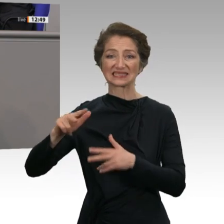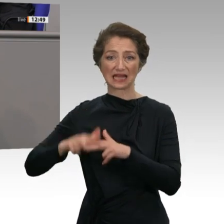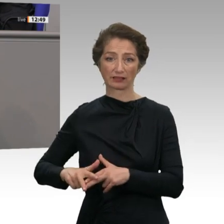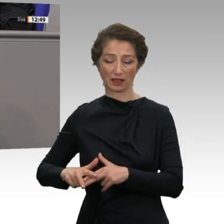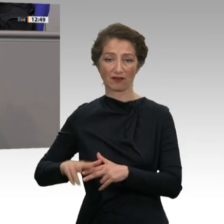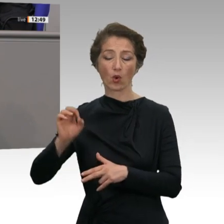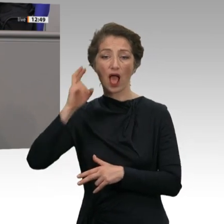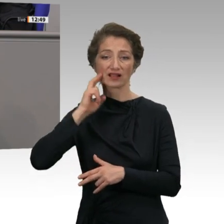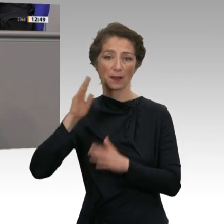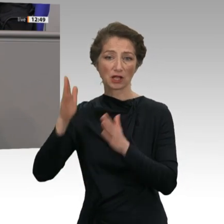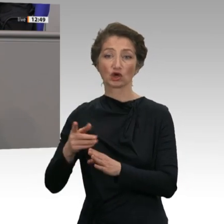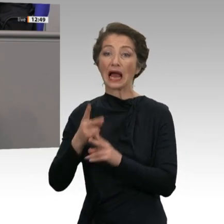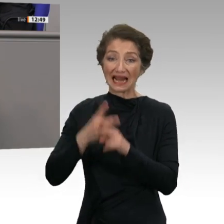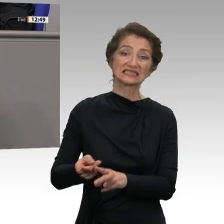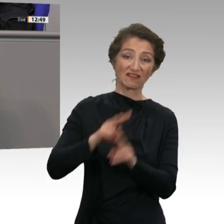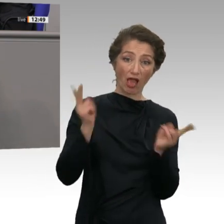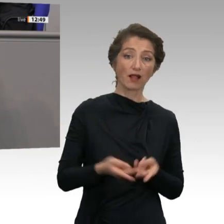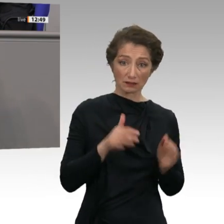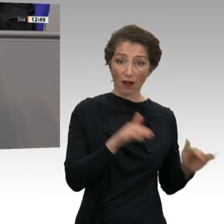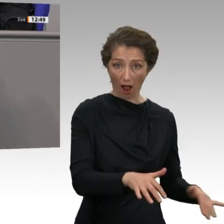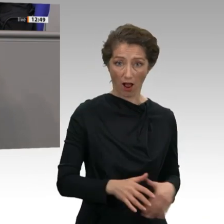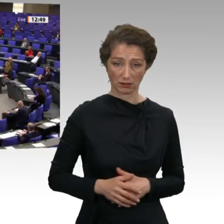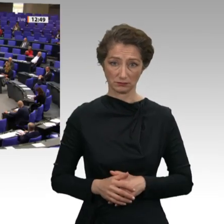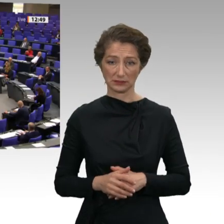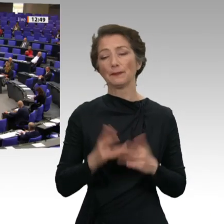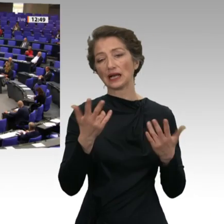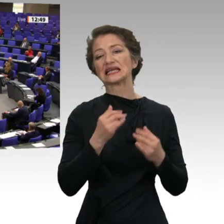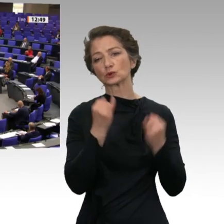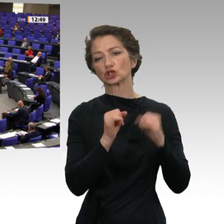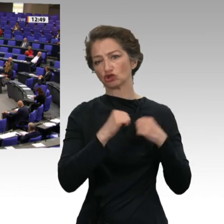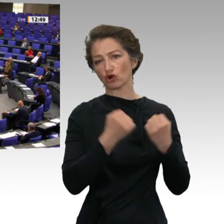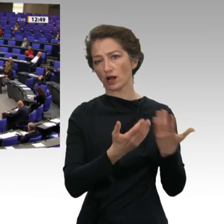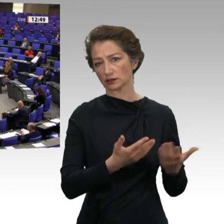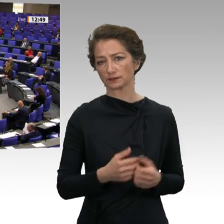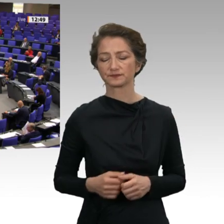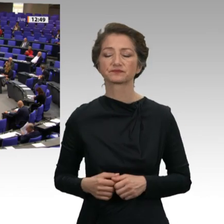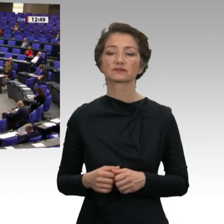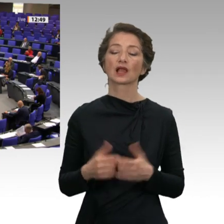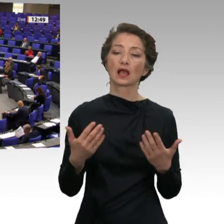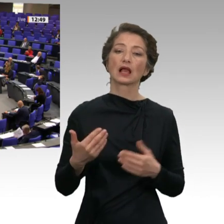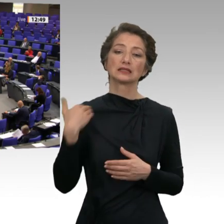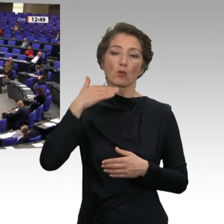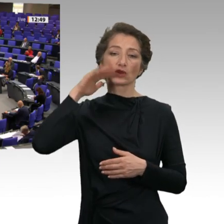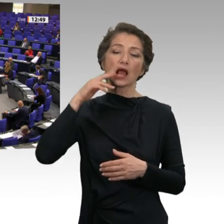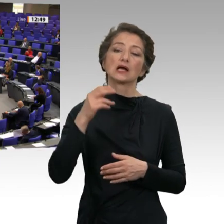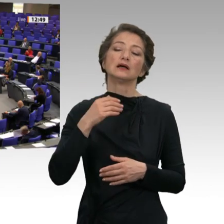das darf nicht so bleiben. Am vergangenen Montag gab es eine Sachverständigenanhörung zur sogenannten Grundrente der Bundesregierung.